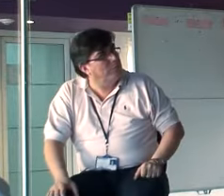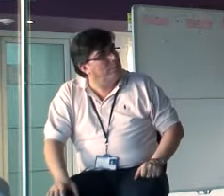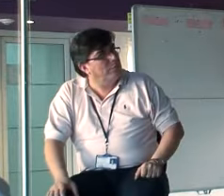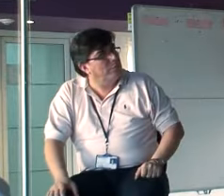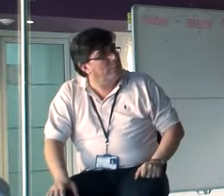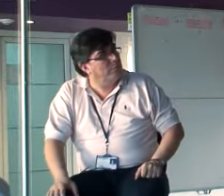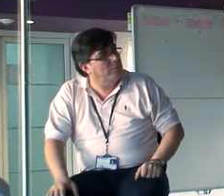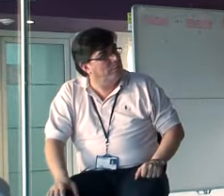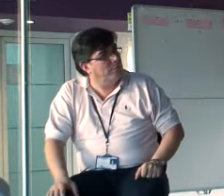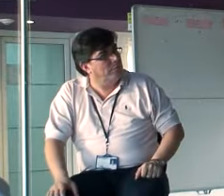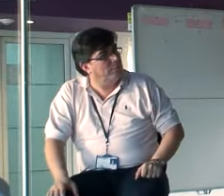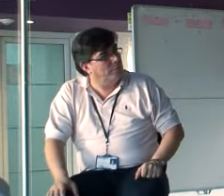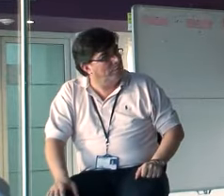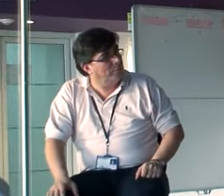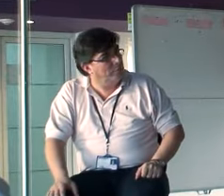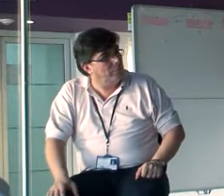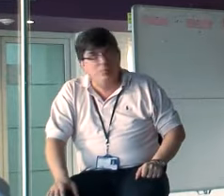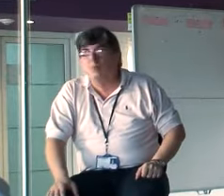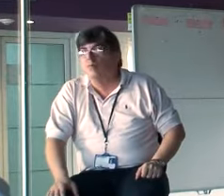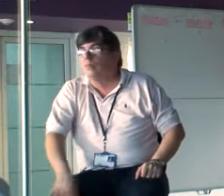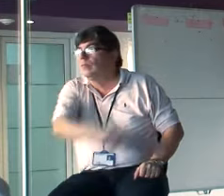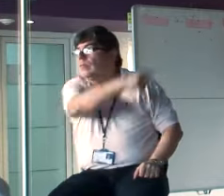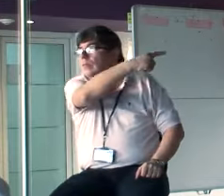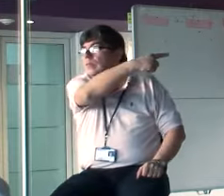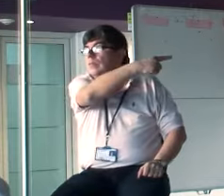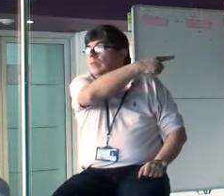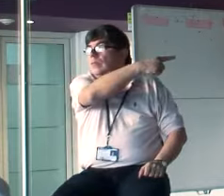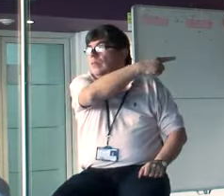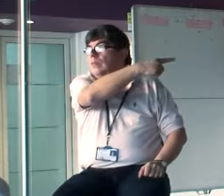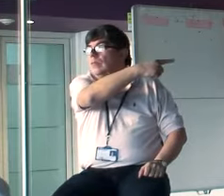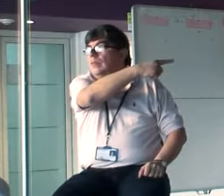un storyboard.